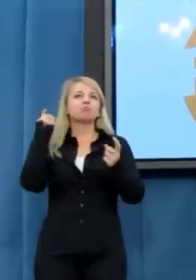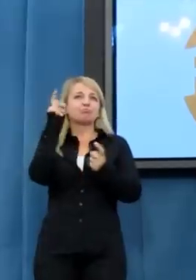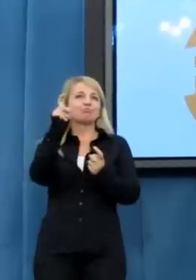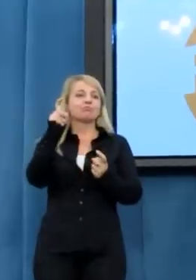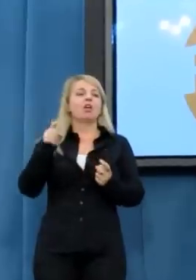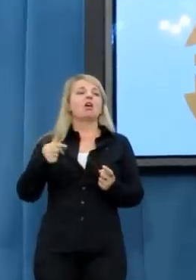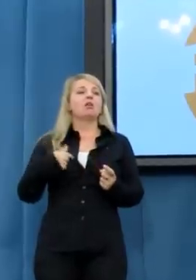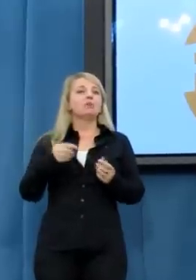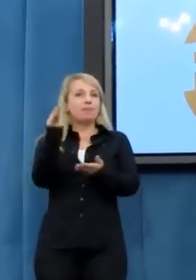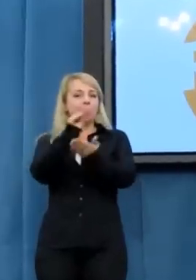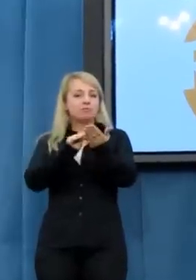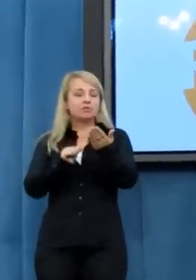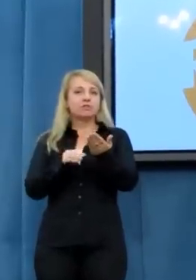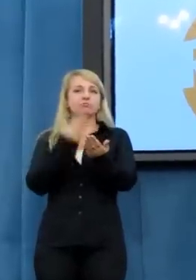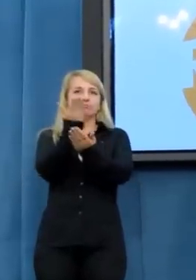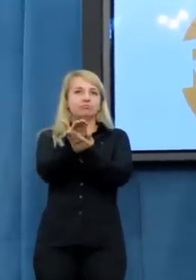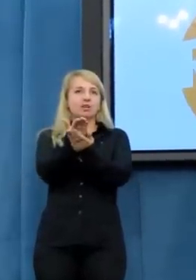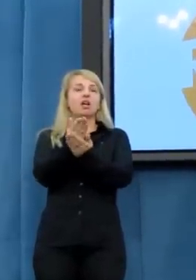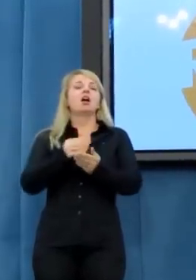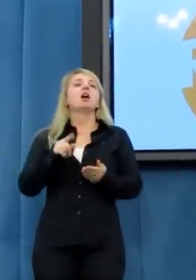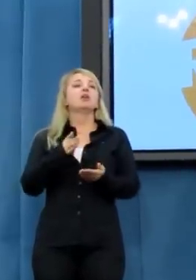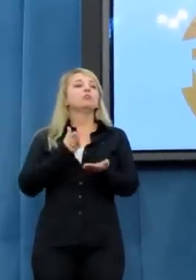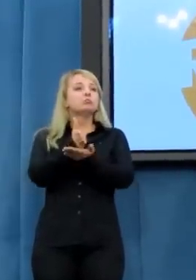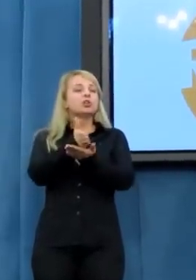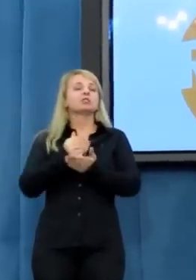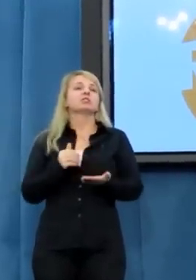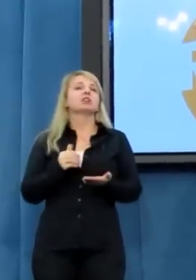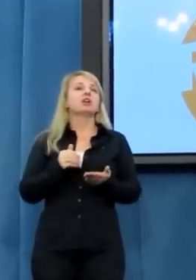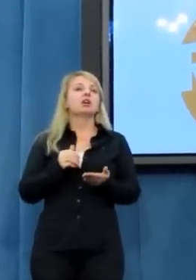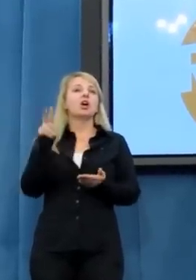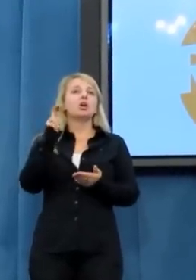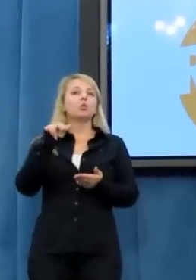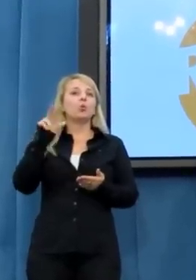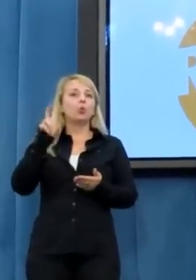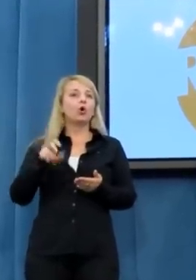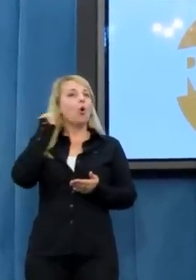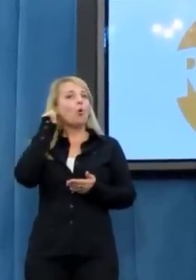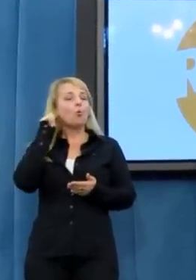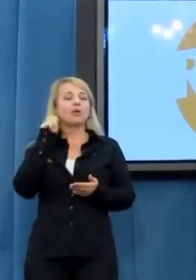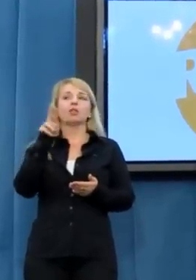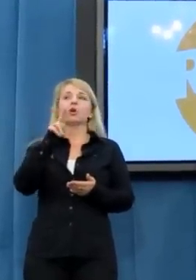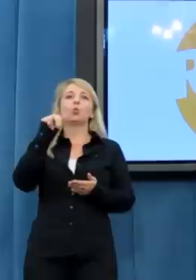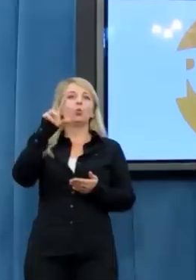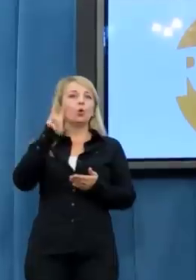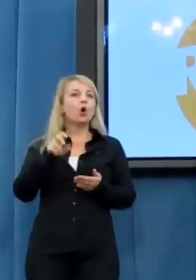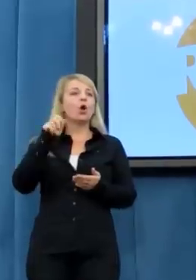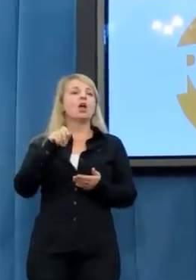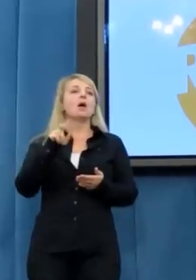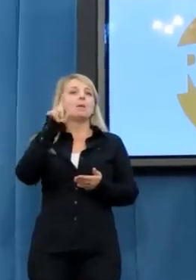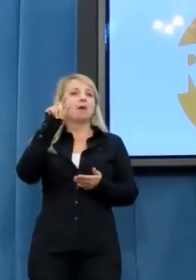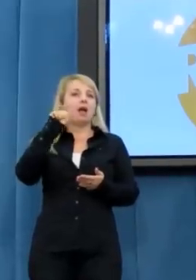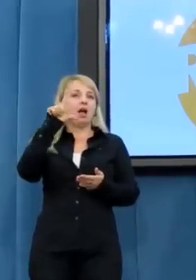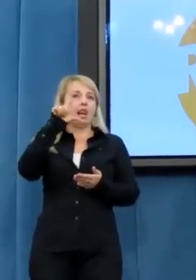Protest, który został wystosowany przez Ruch Kobiet Ruchu Palikota, a został podparty przez